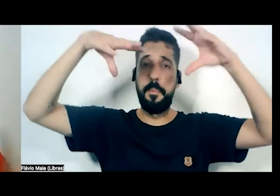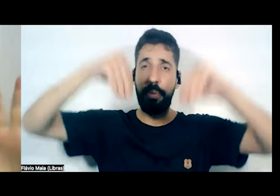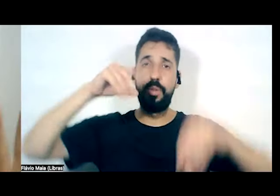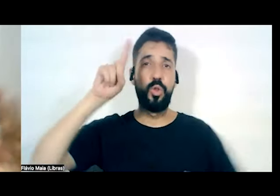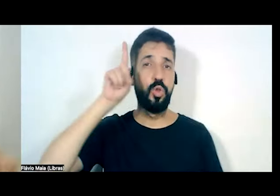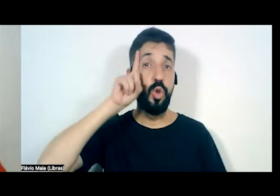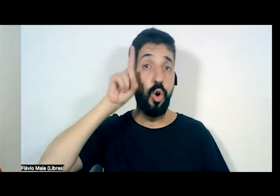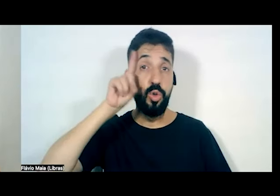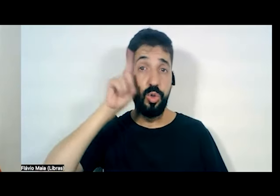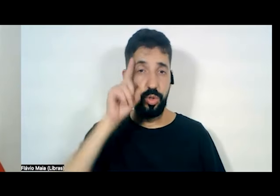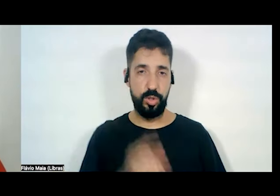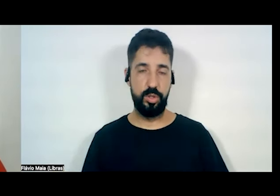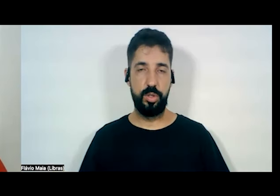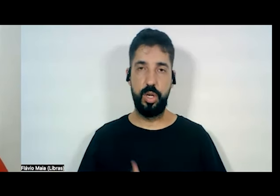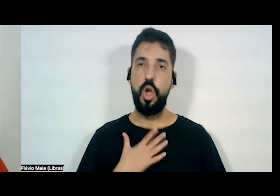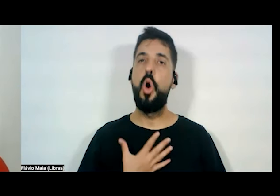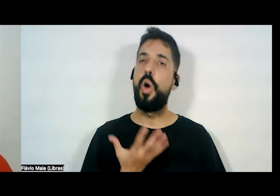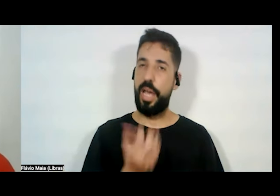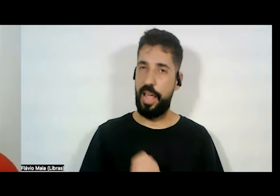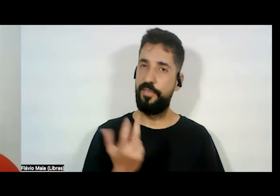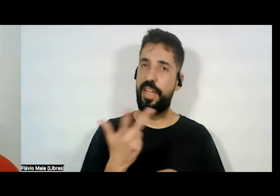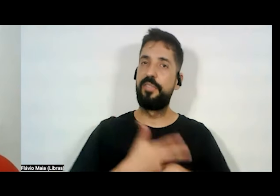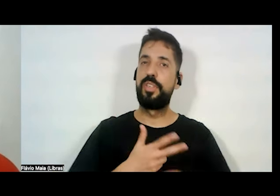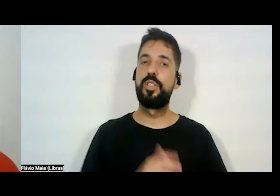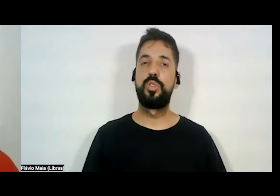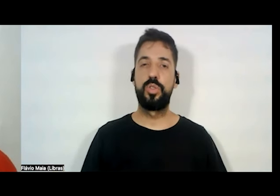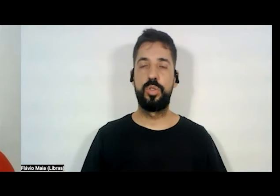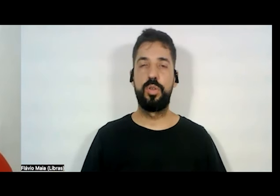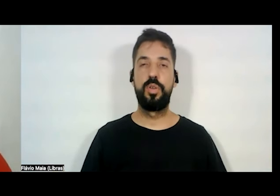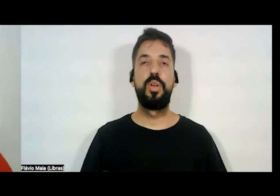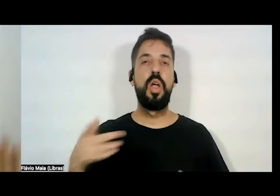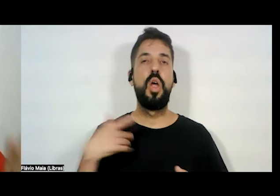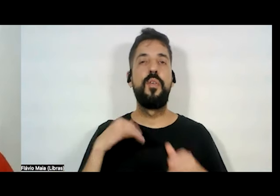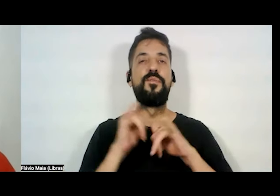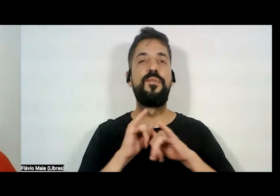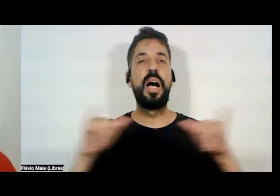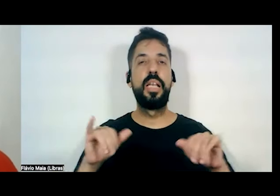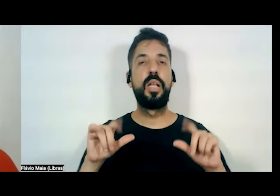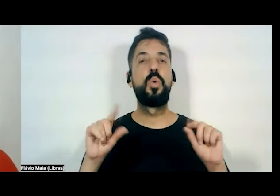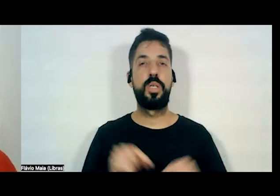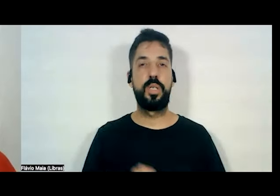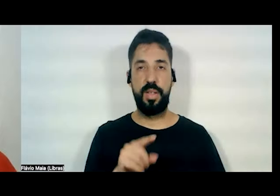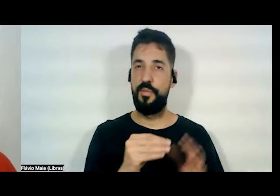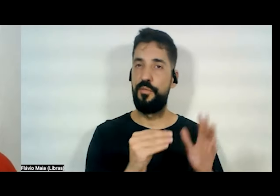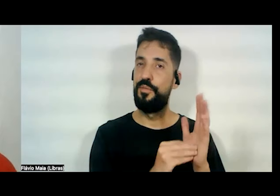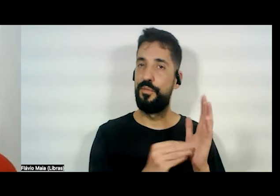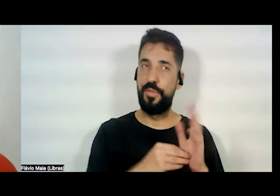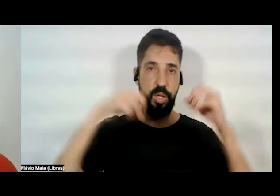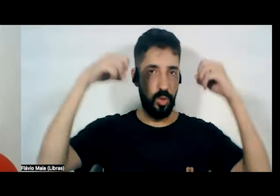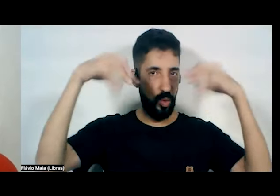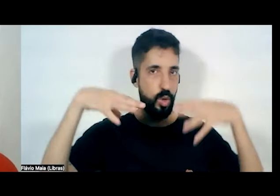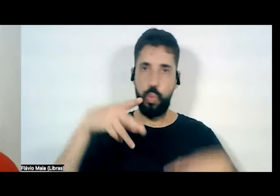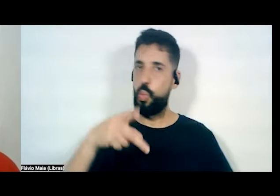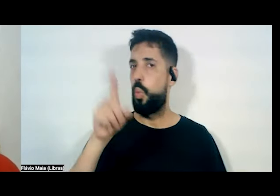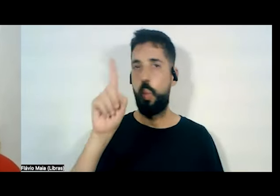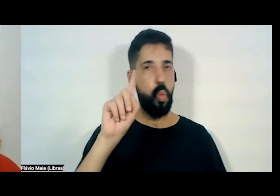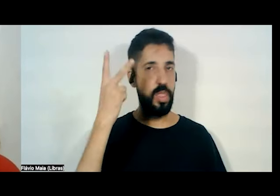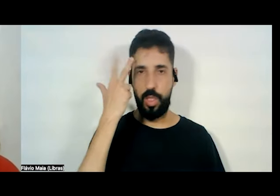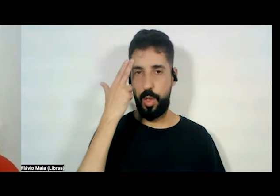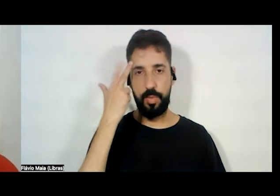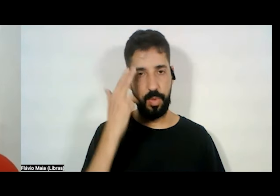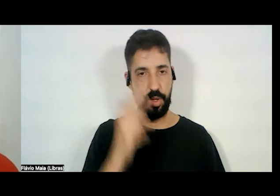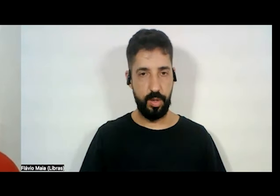Eu gravei um vídeo dizendo que essa falta de luz não é normal, que a